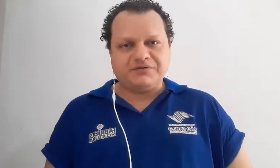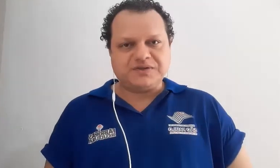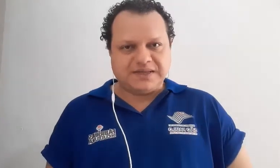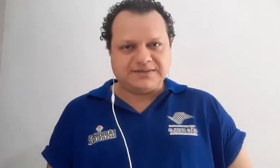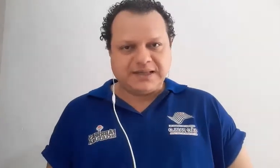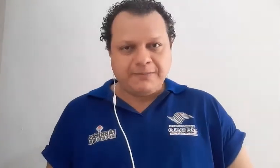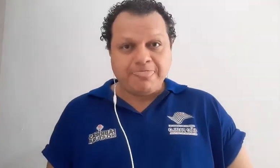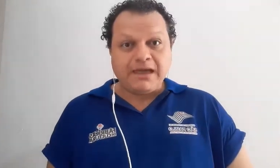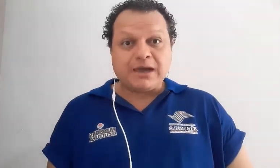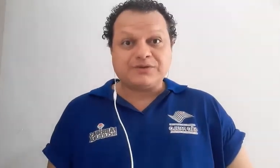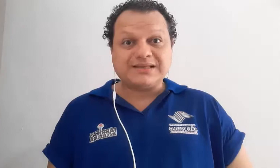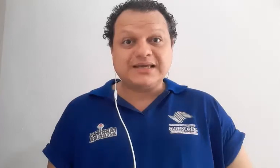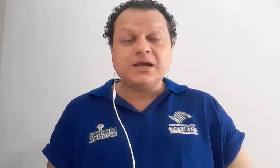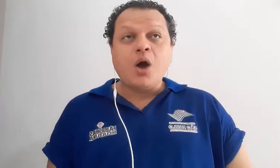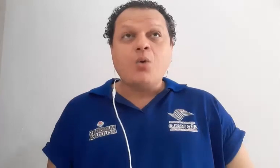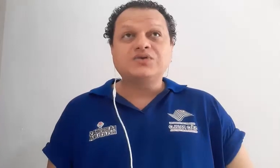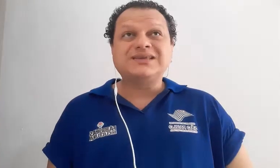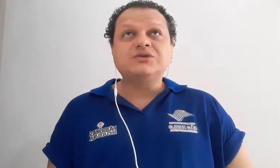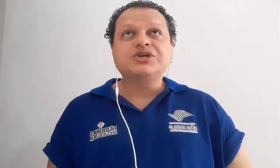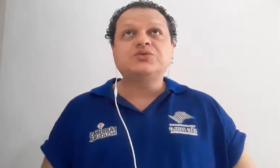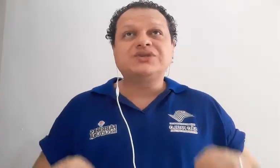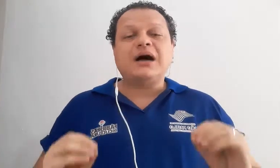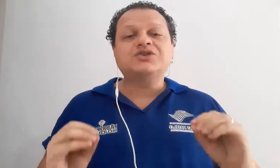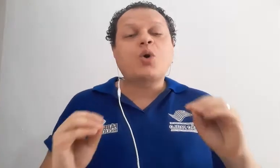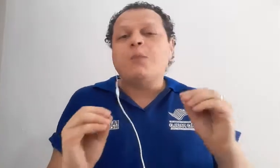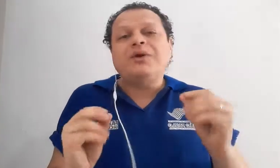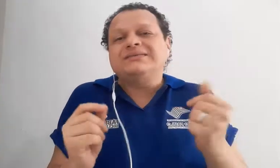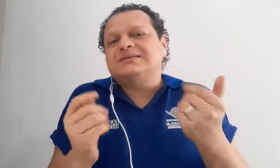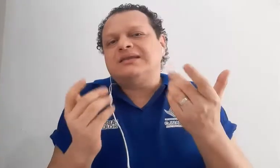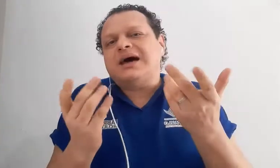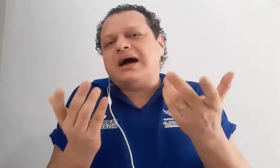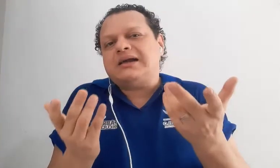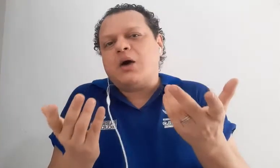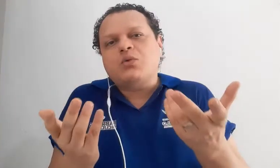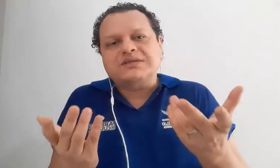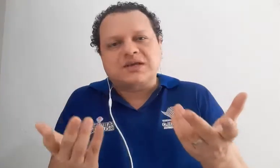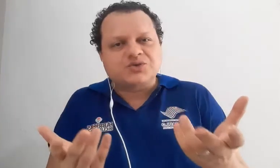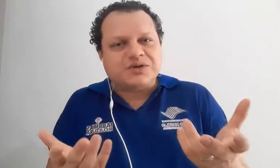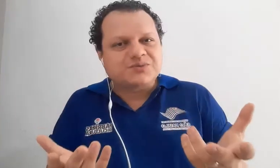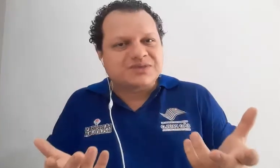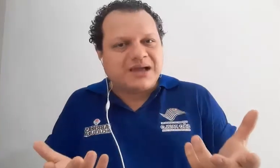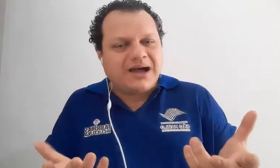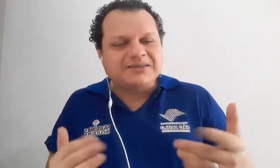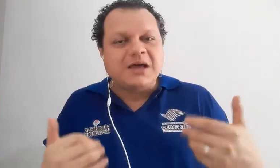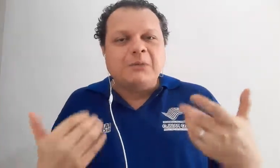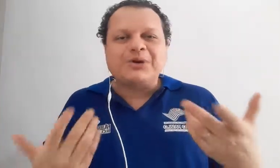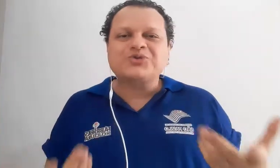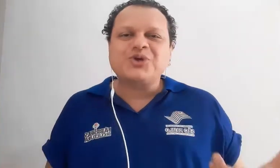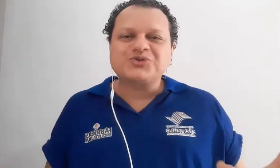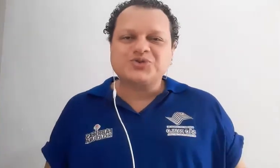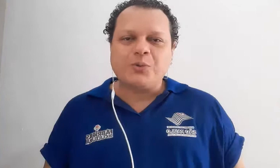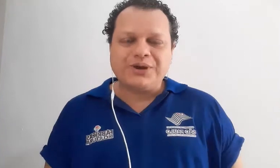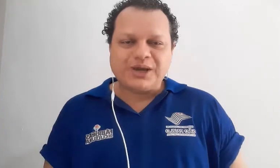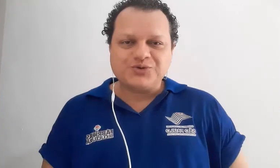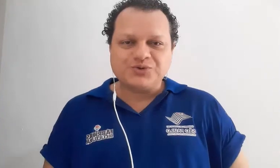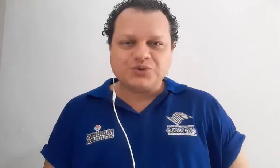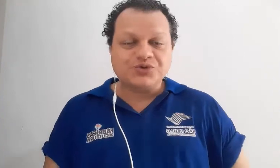vocês, tá? Quero trazer o sentido de como ensinar algumas questões musicais para os nossos companheiros surdos.